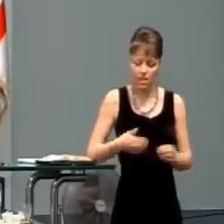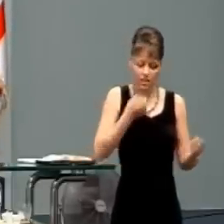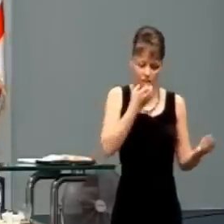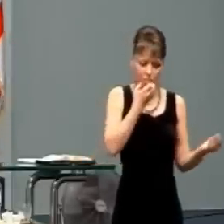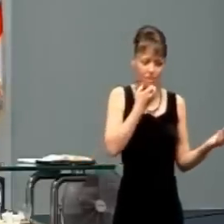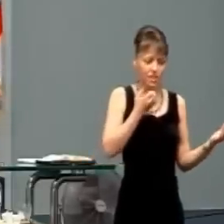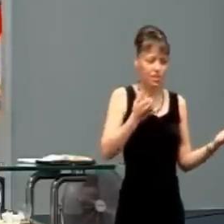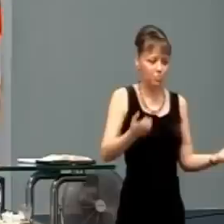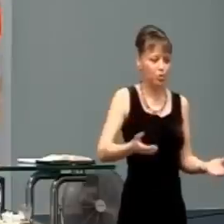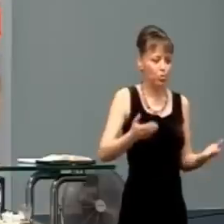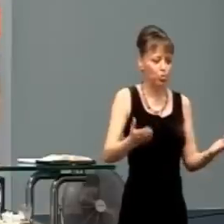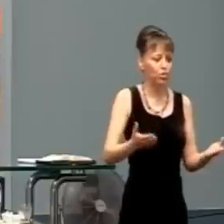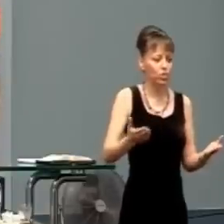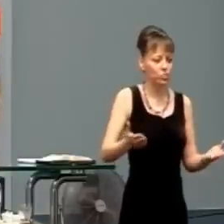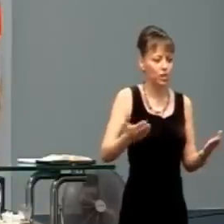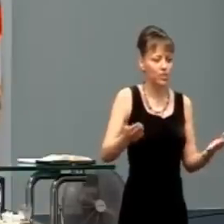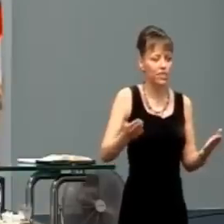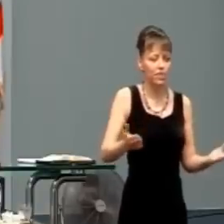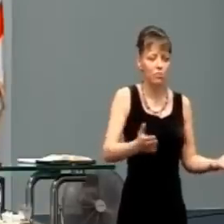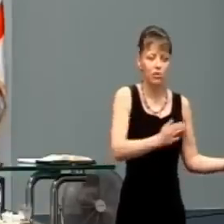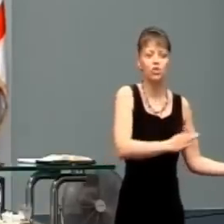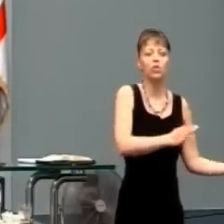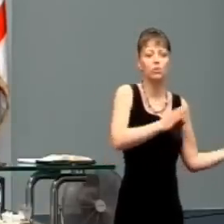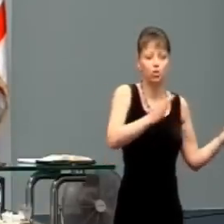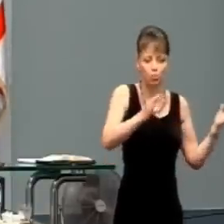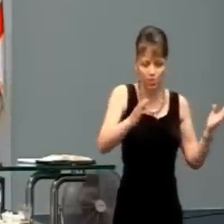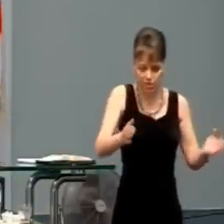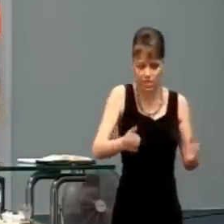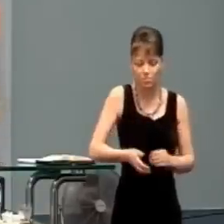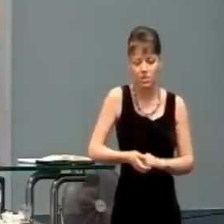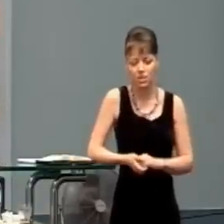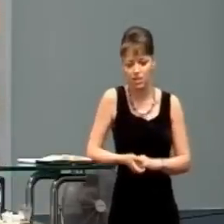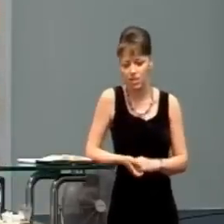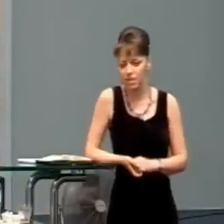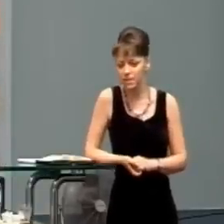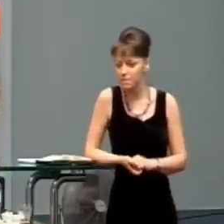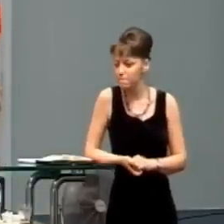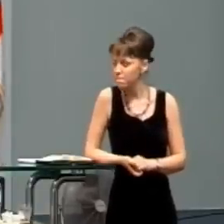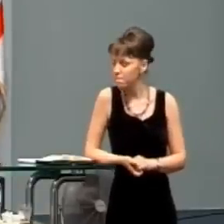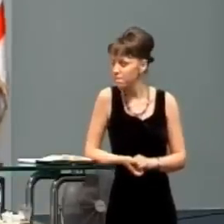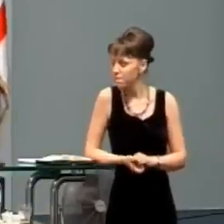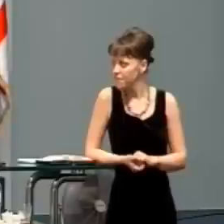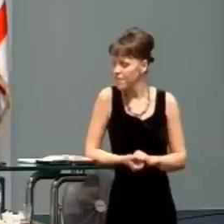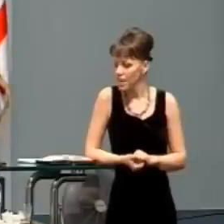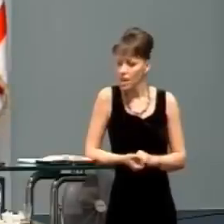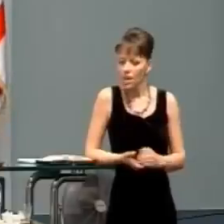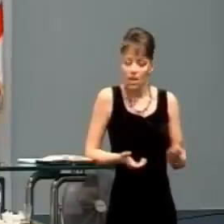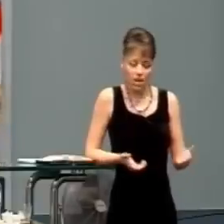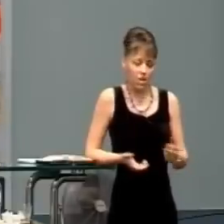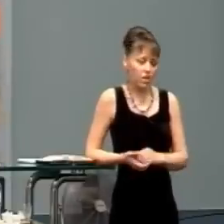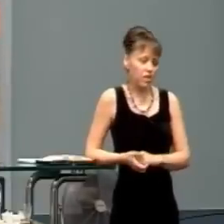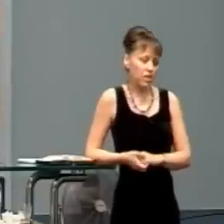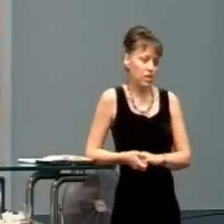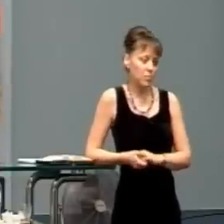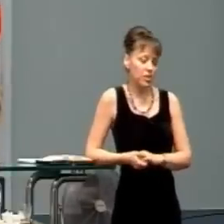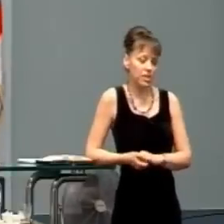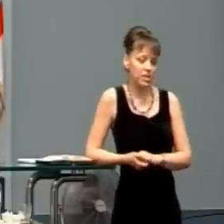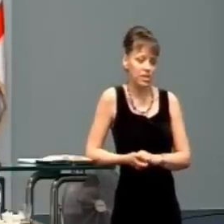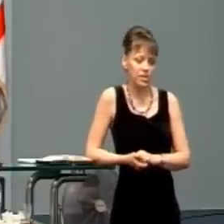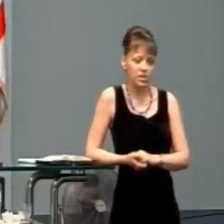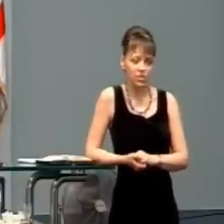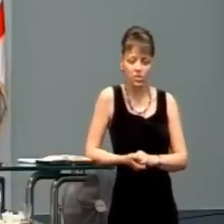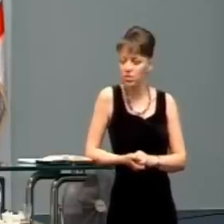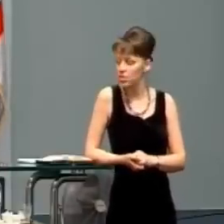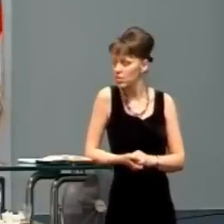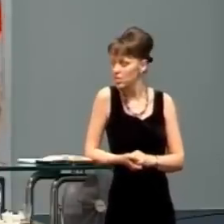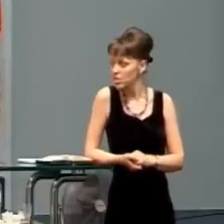potom prišiel policajt, aby sa s nami porozprával ešte predtým, než ju priviezli späť a povedal nám,